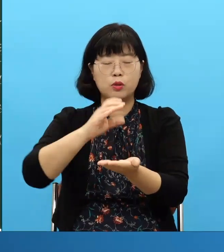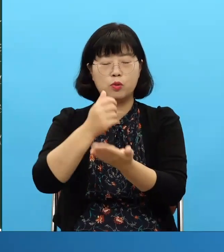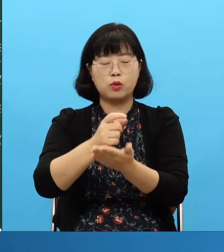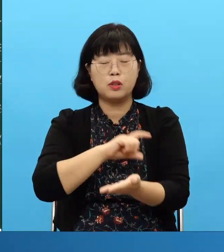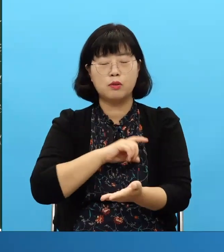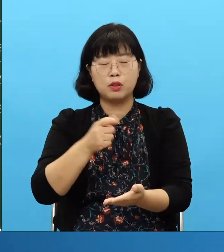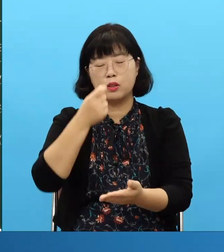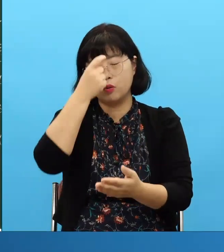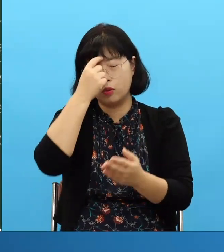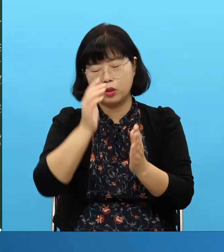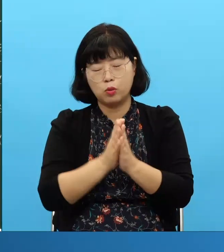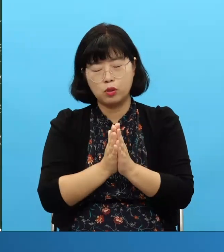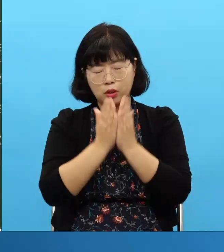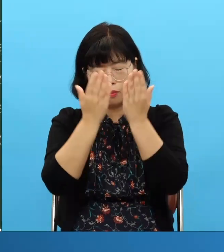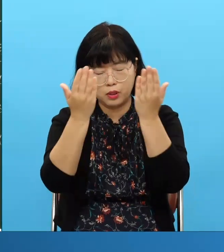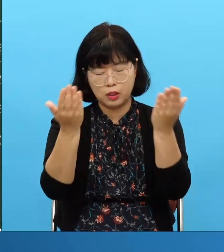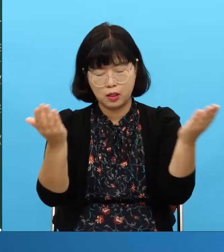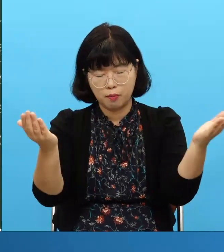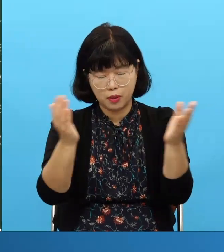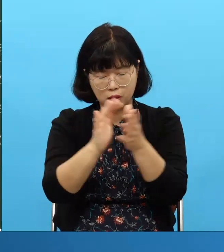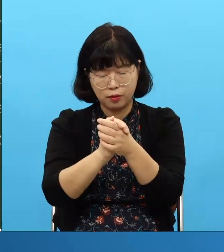Vamos en el nombre de Jesucristo Amén Amén Amén Amén